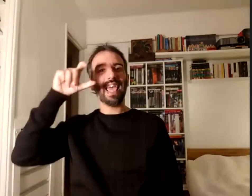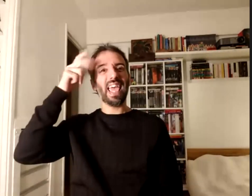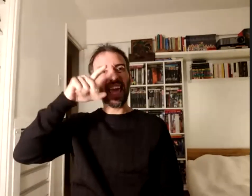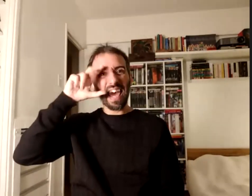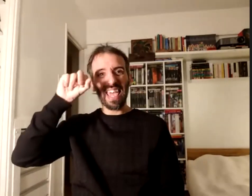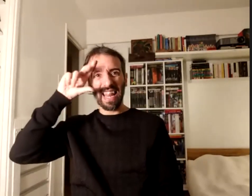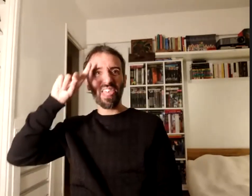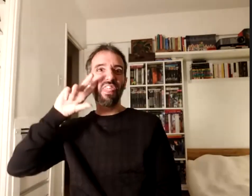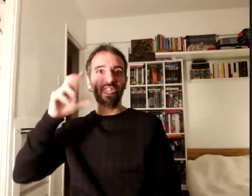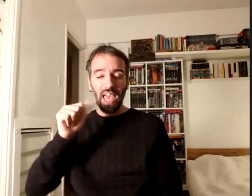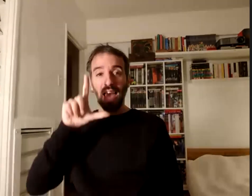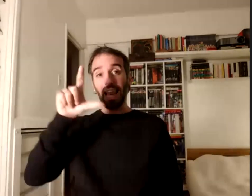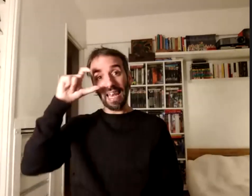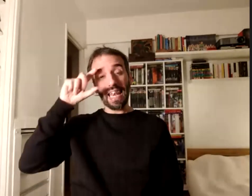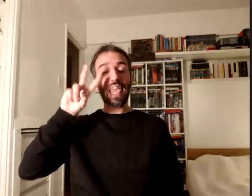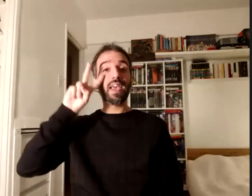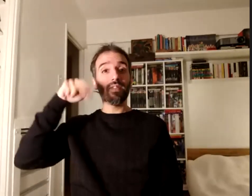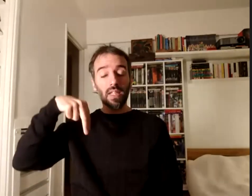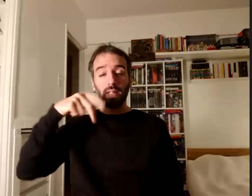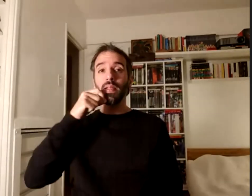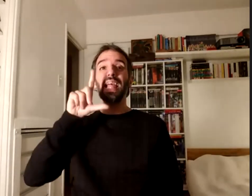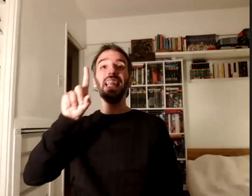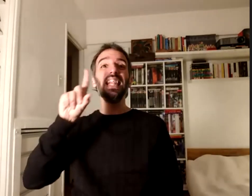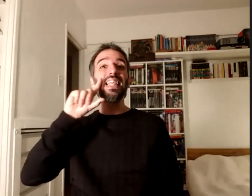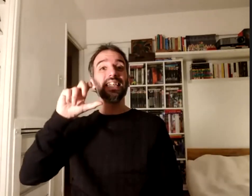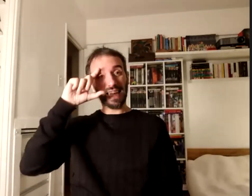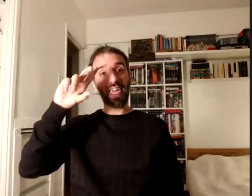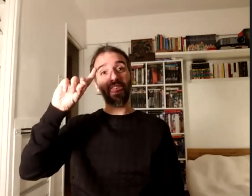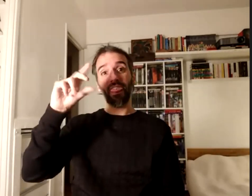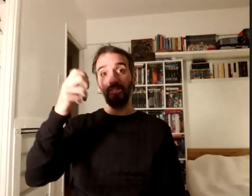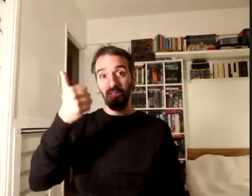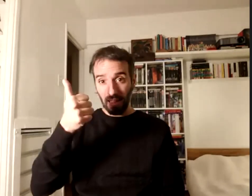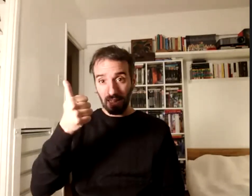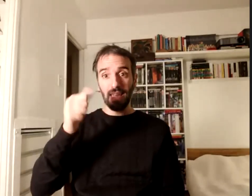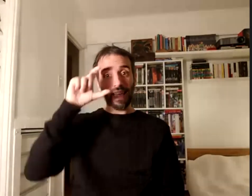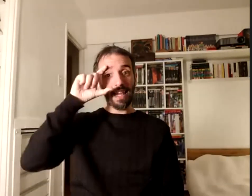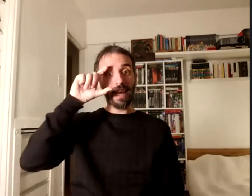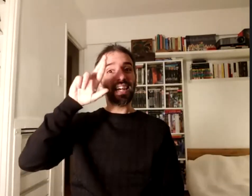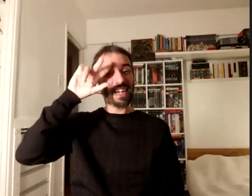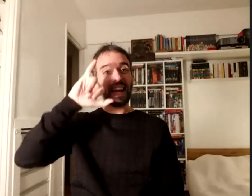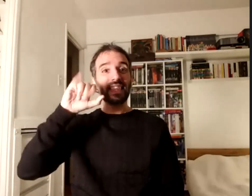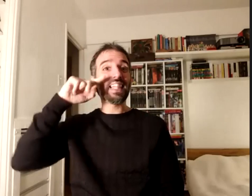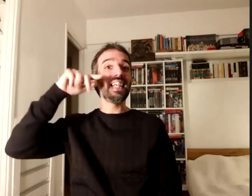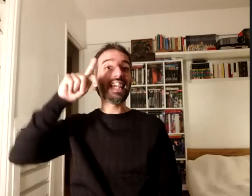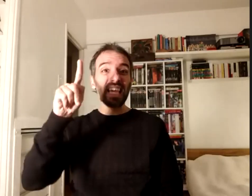Patricia Liseda Lía Resnik Verónica Estáfora y